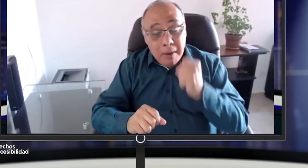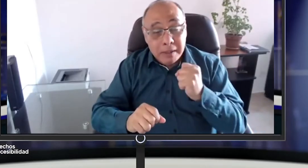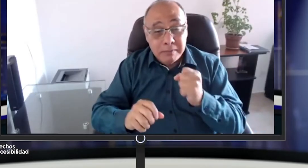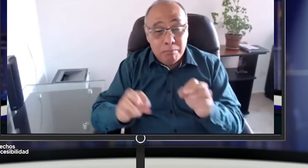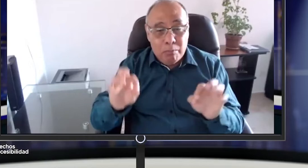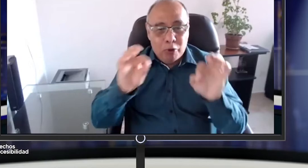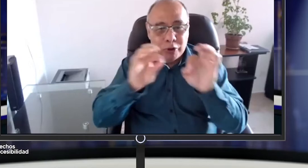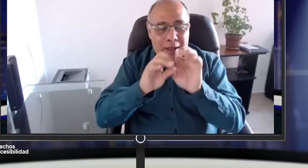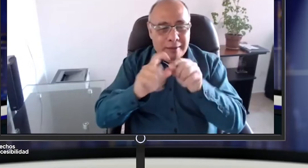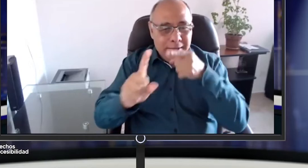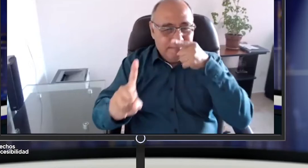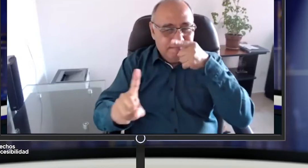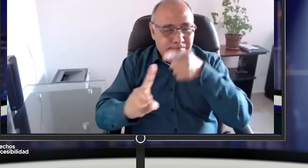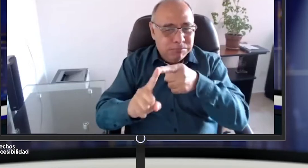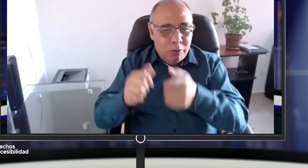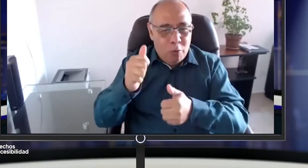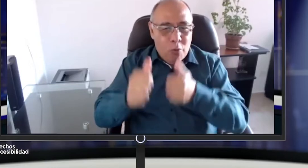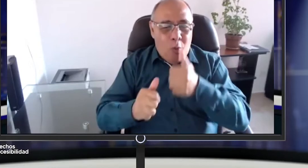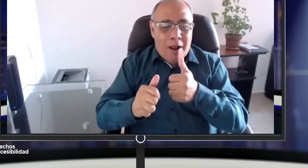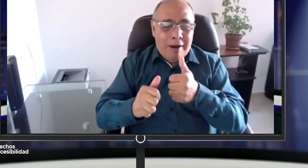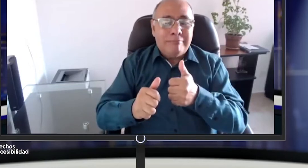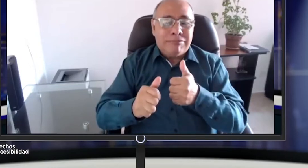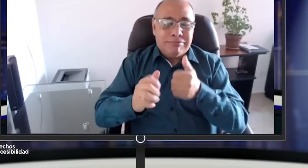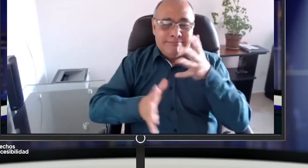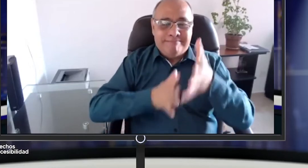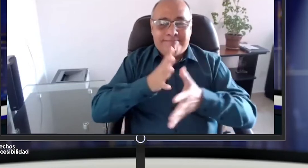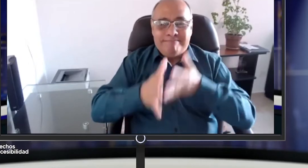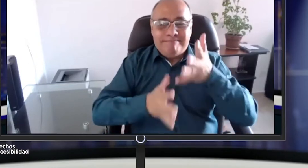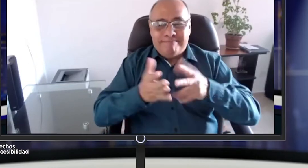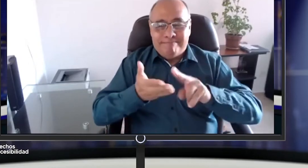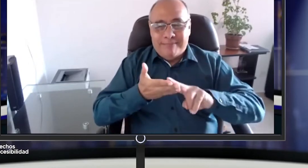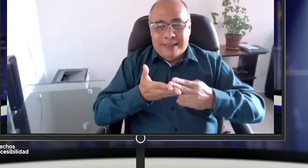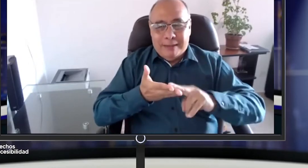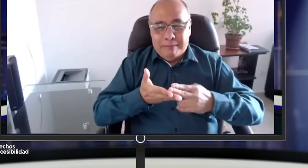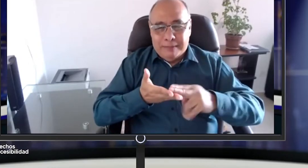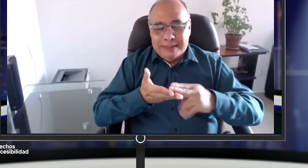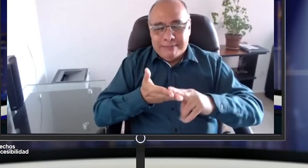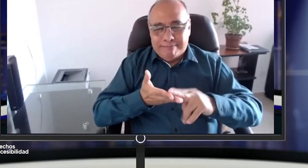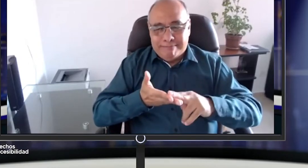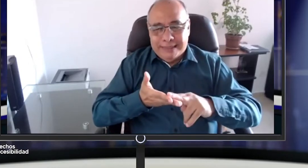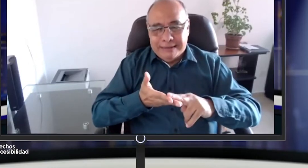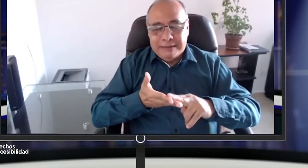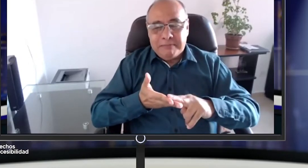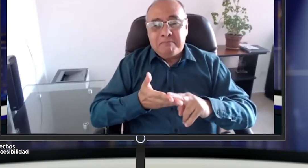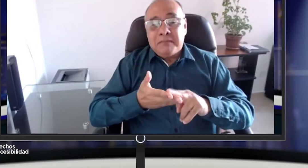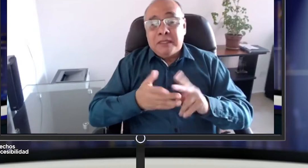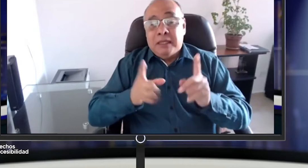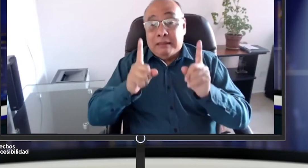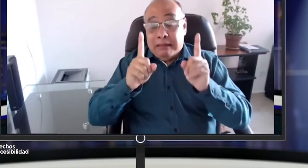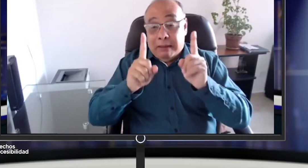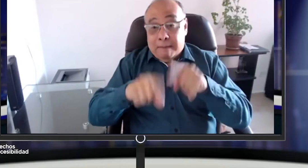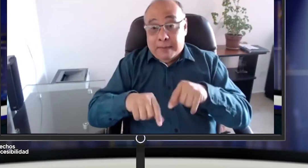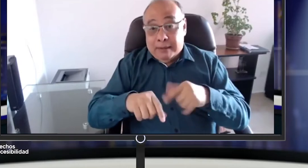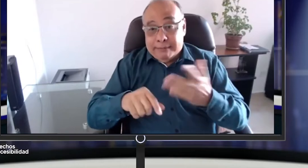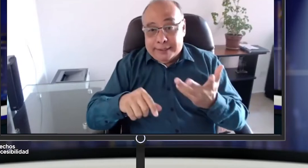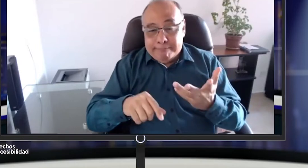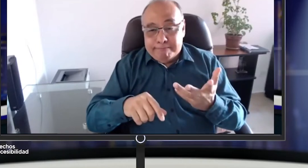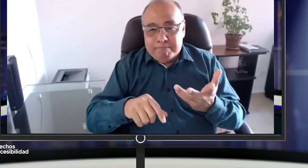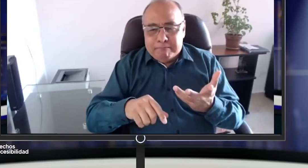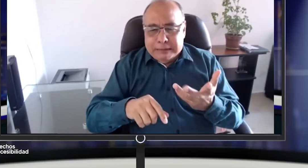ensordecidas pero para la comunidad sorda señante pues lo que se requiere es un servicio de interpretación en lengua de